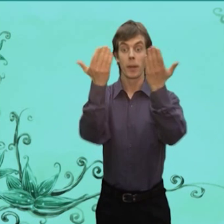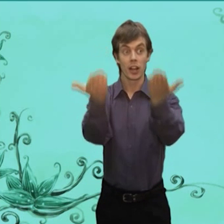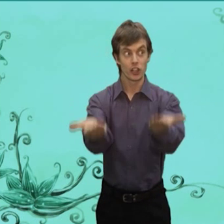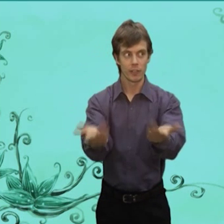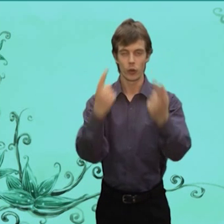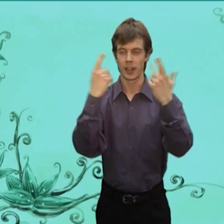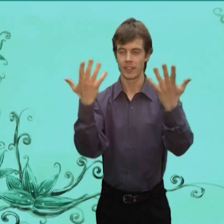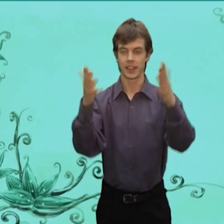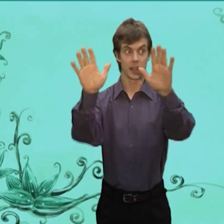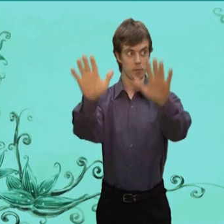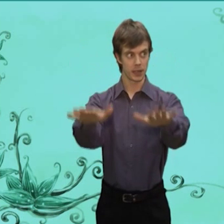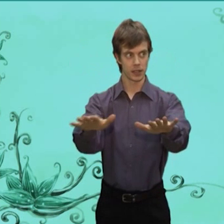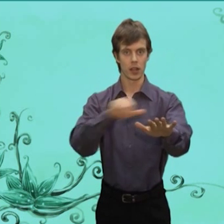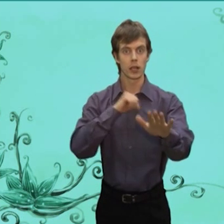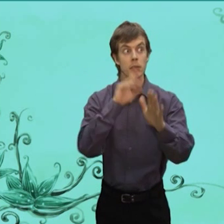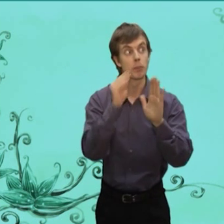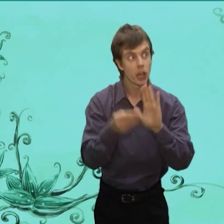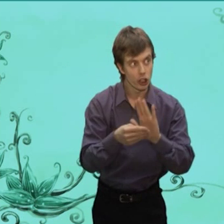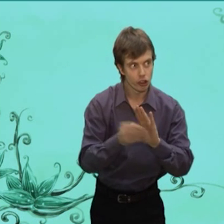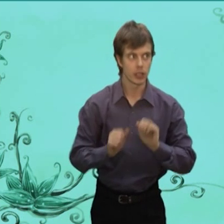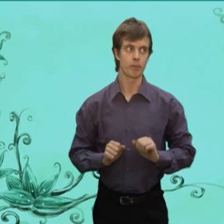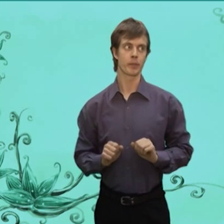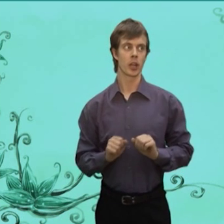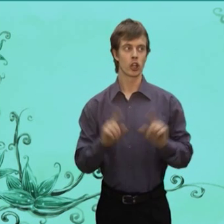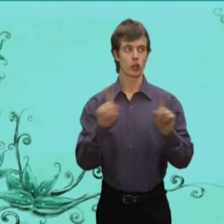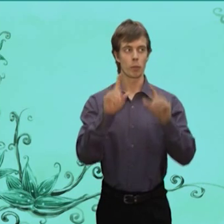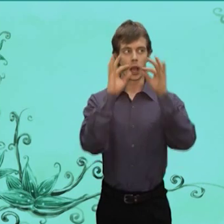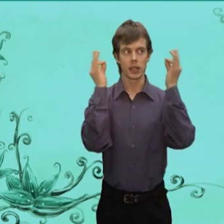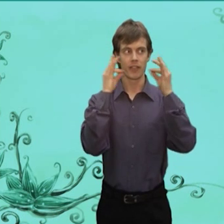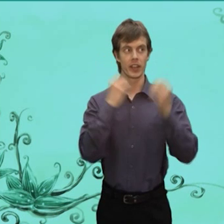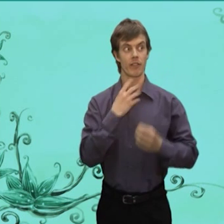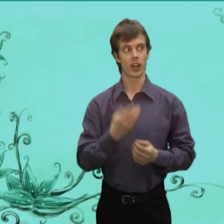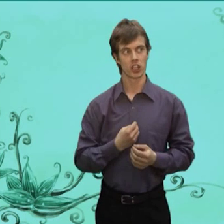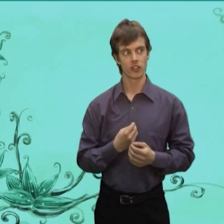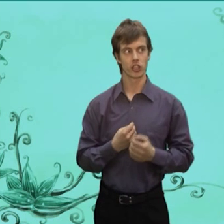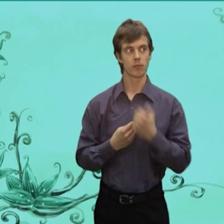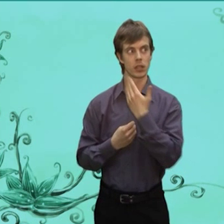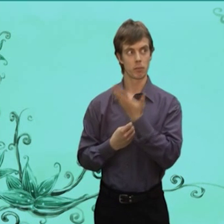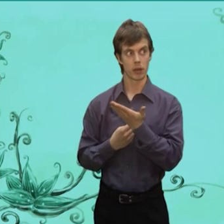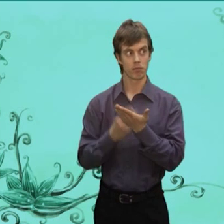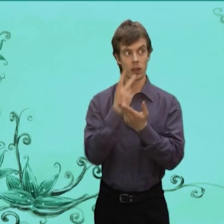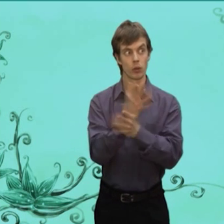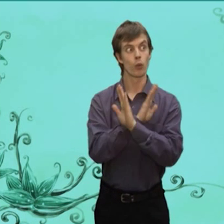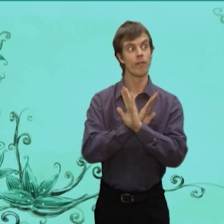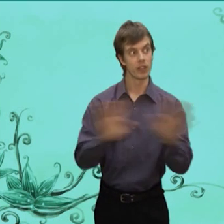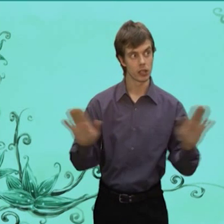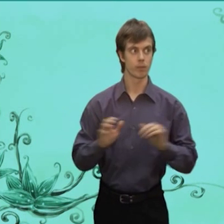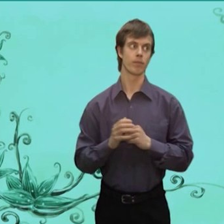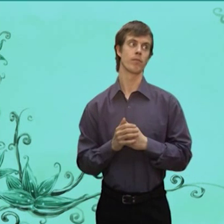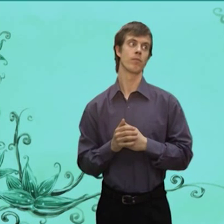Принеси Да положи На видное Место А сам Спрячься Чтобы Котофей Иваныч Тебя не увидел А